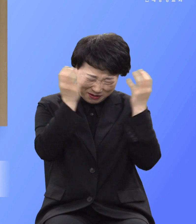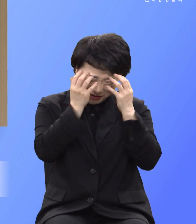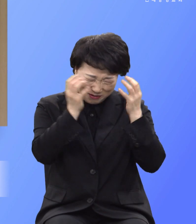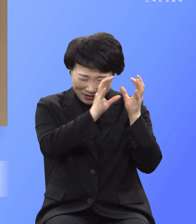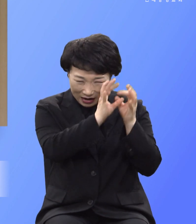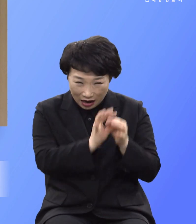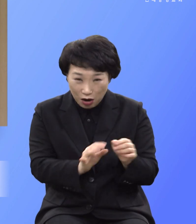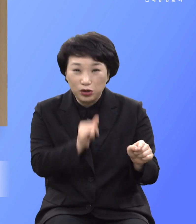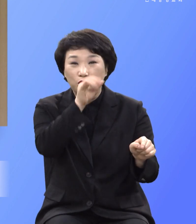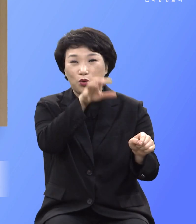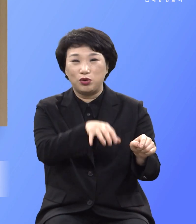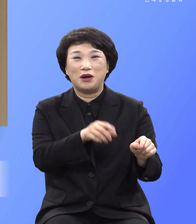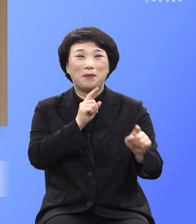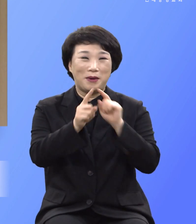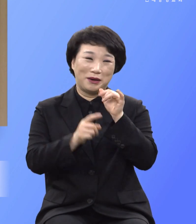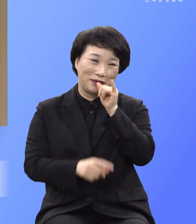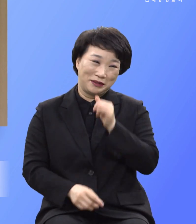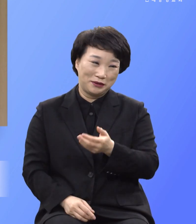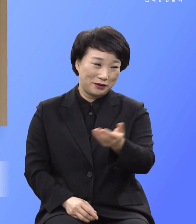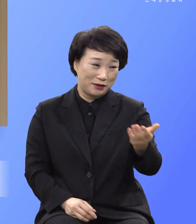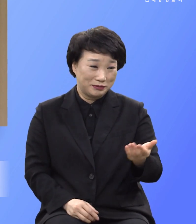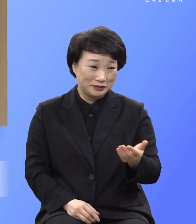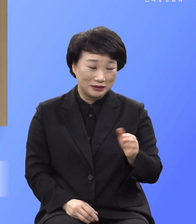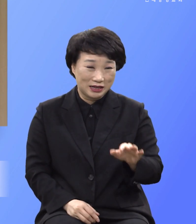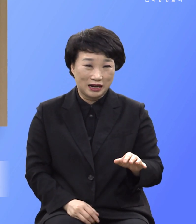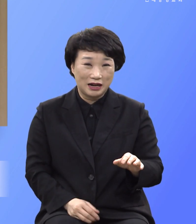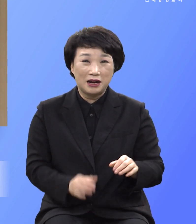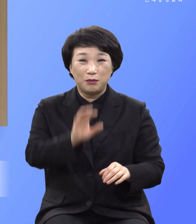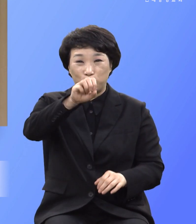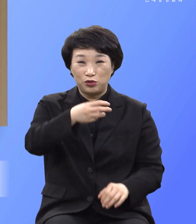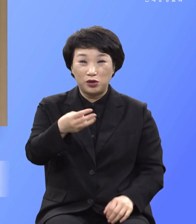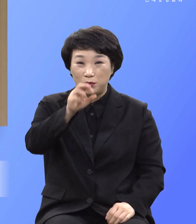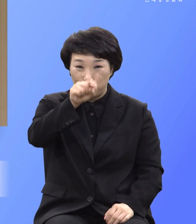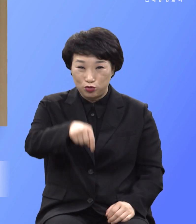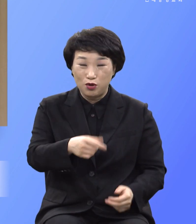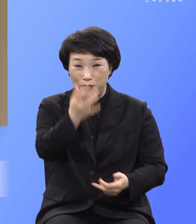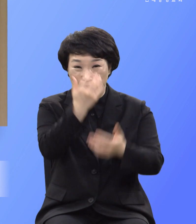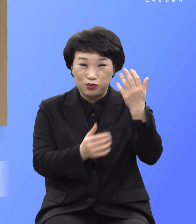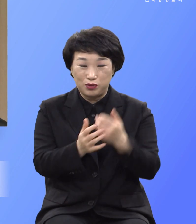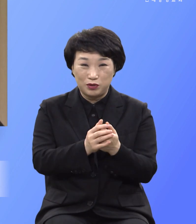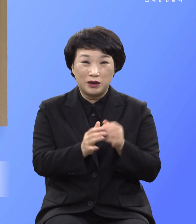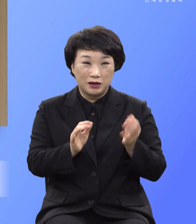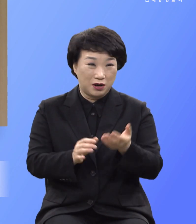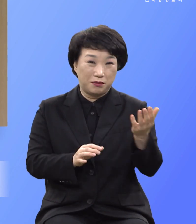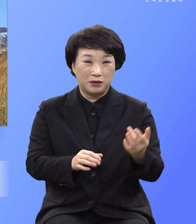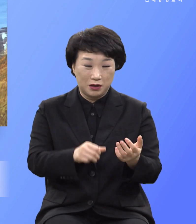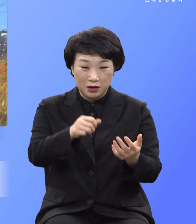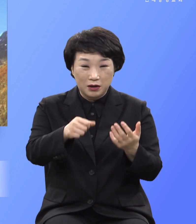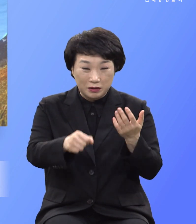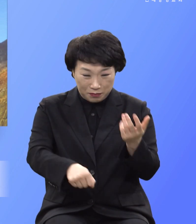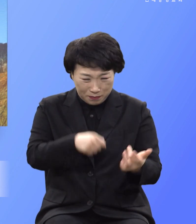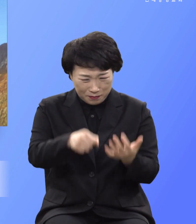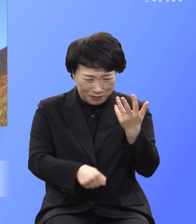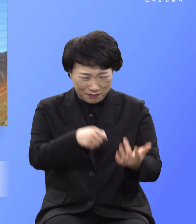것이라고 말씀하셨으며 풀무웃불이라고 말씀하셨으며 얼마나 견디기가